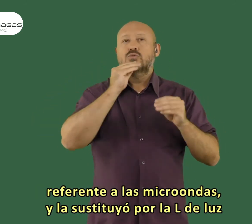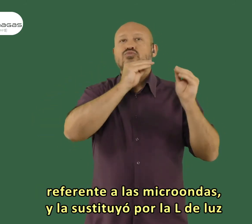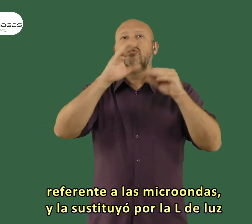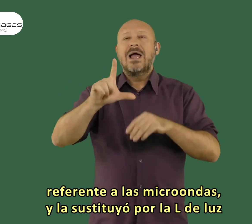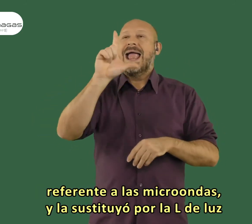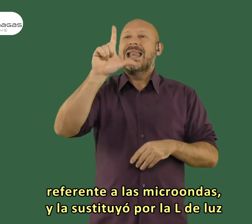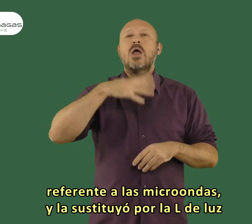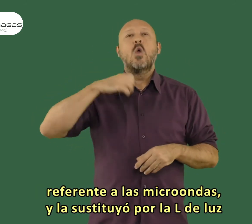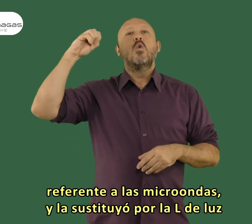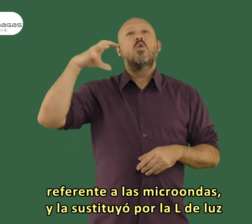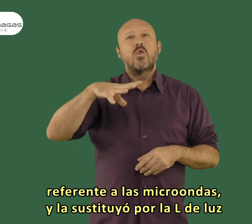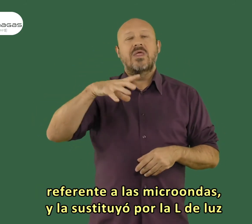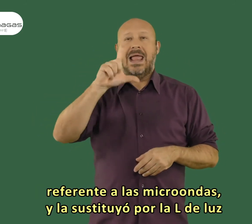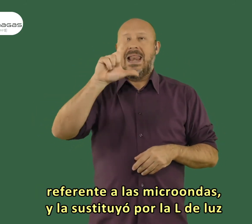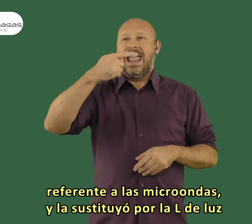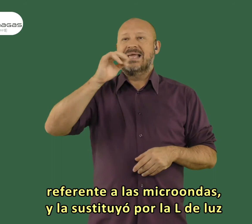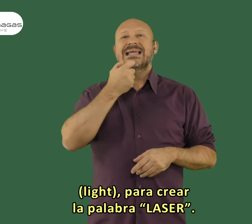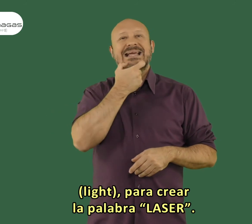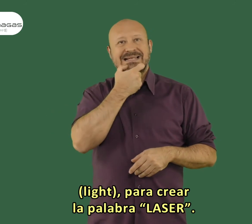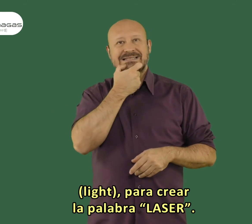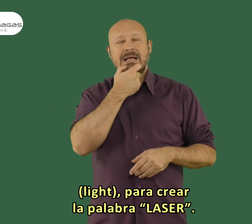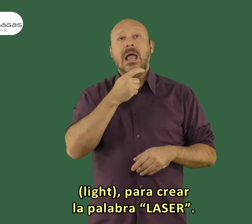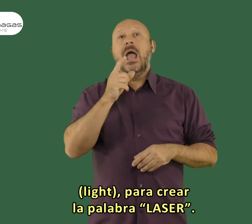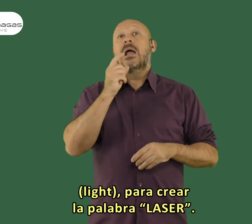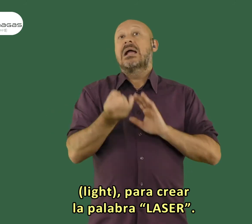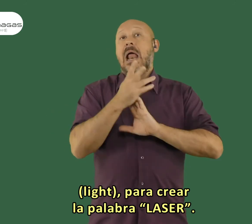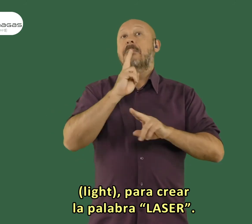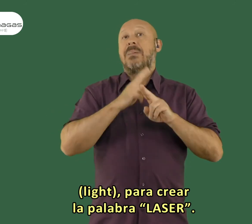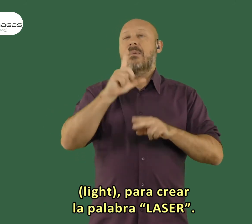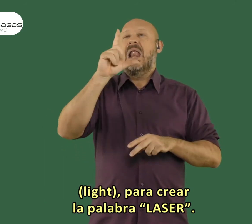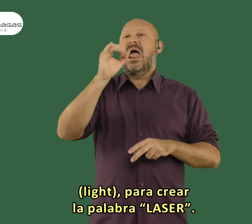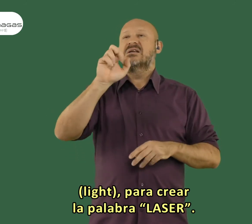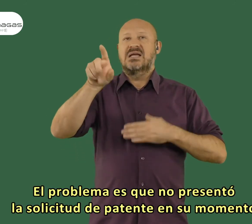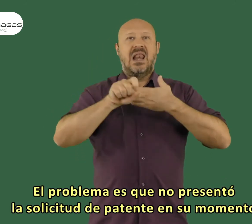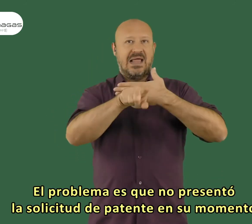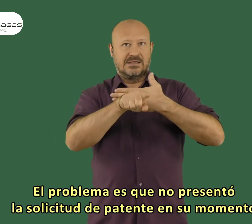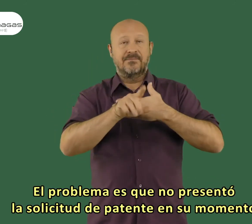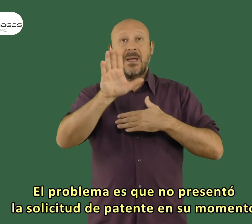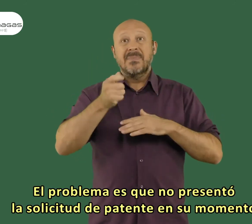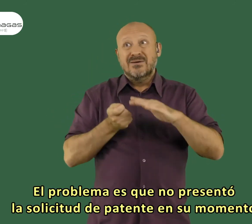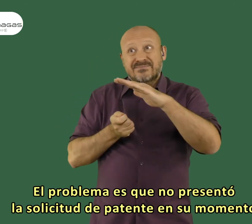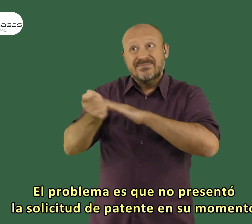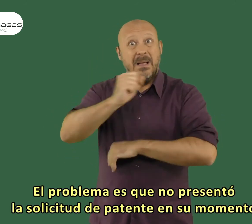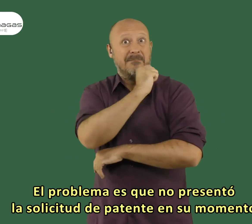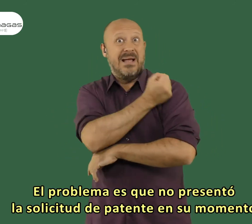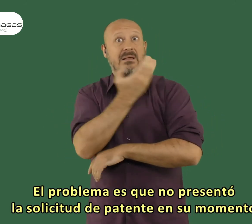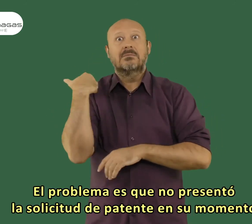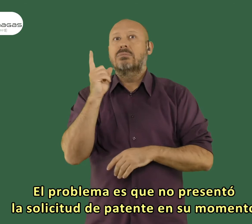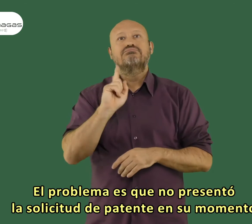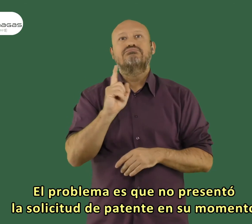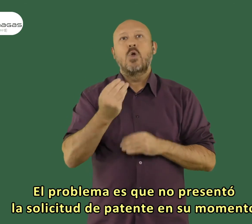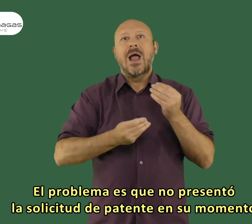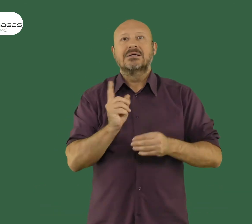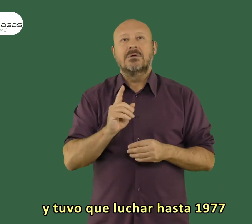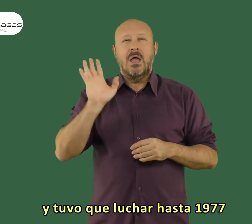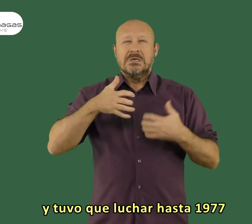las microondas y la sustituyó por la L de luz light para crear la palabra láser. El problema es que no presentó la solicitud